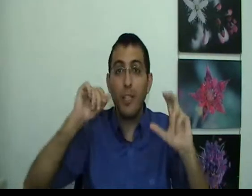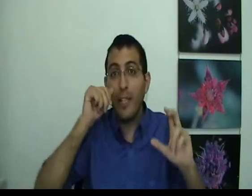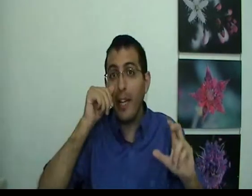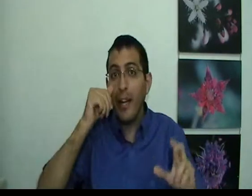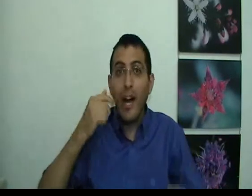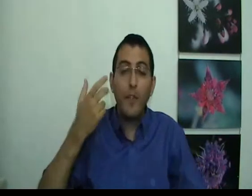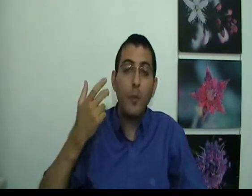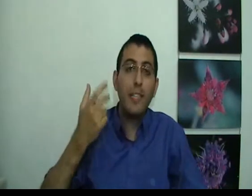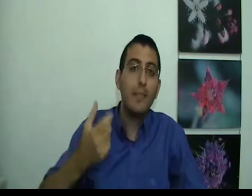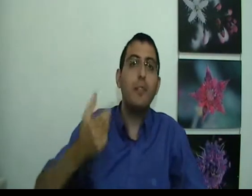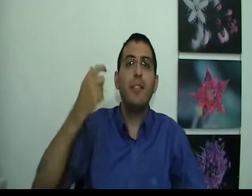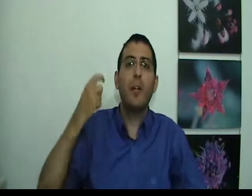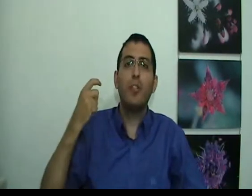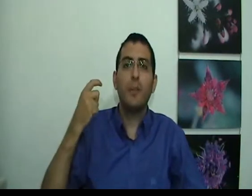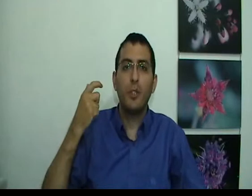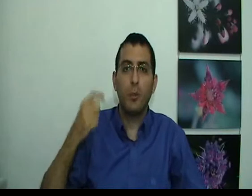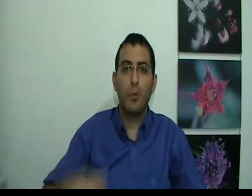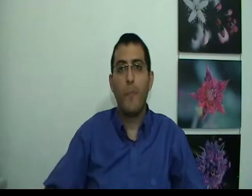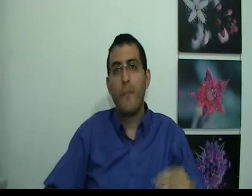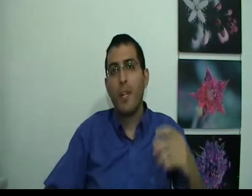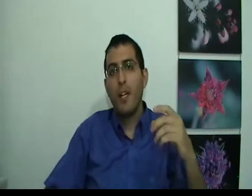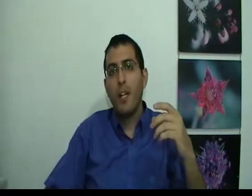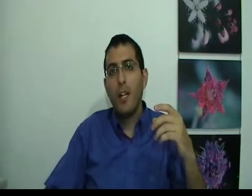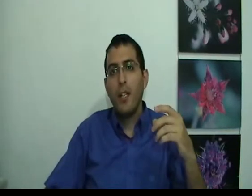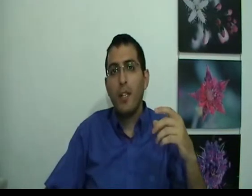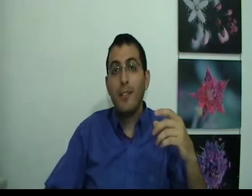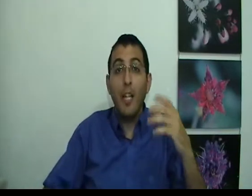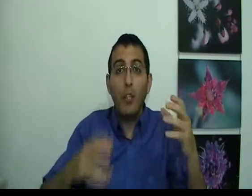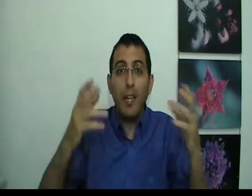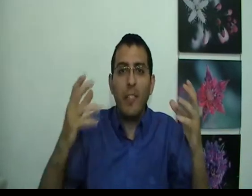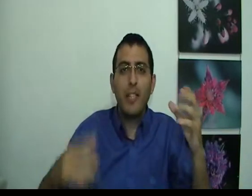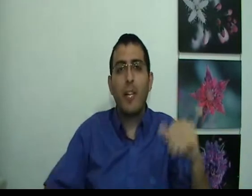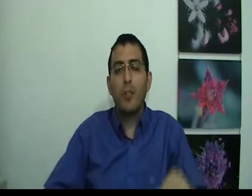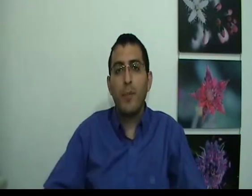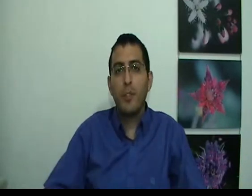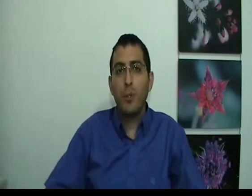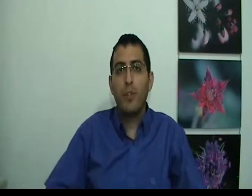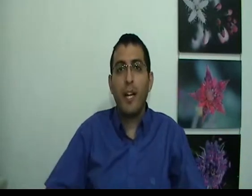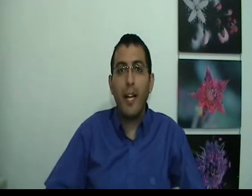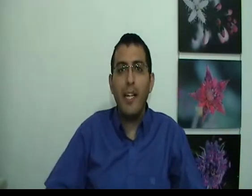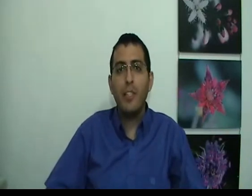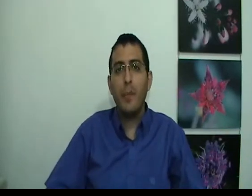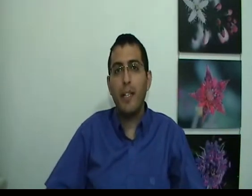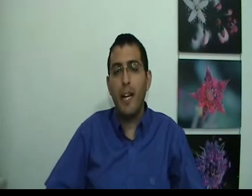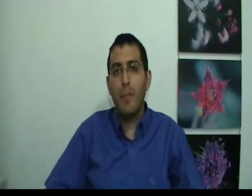אני אפילו זה עצמו זה התגלות של המציאות זה לא יותר מאשר התגלות של המציאות ואחרי שמן אדם